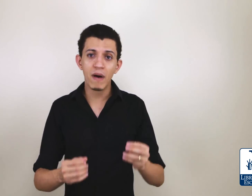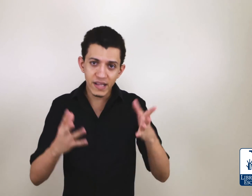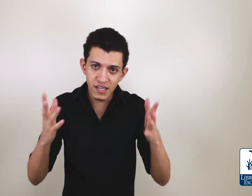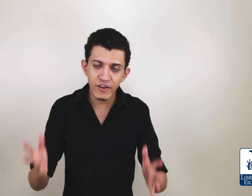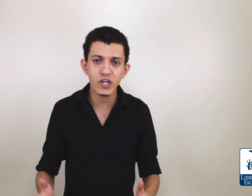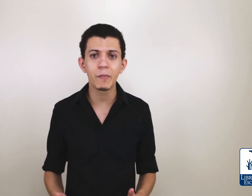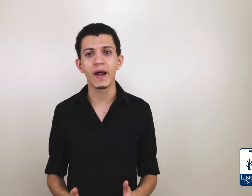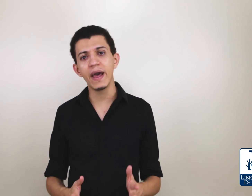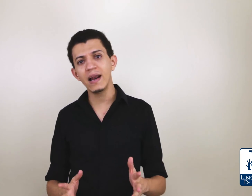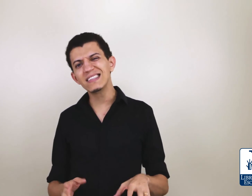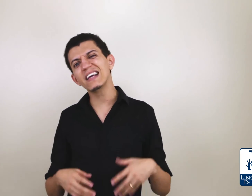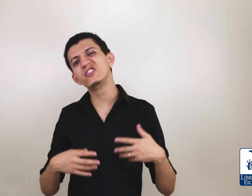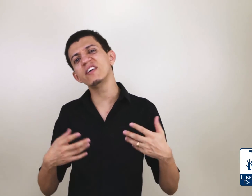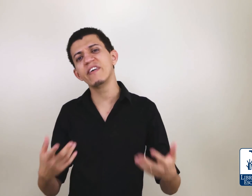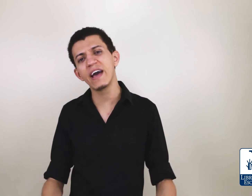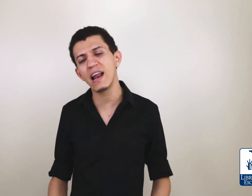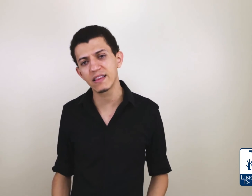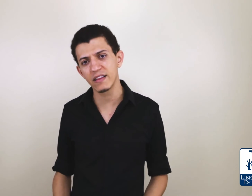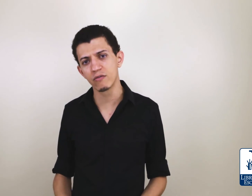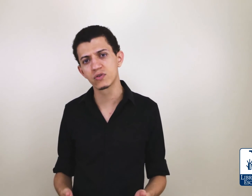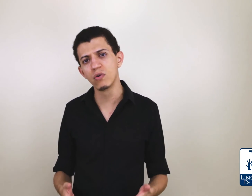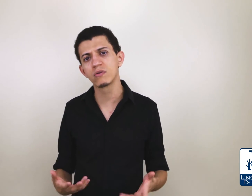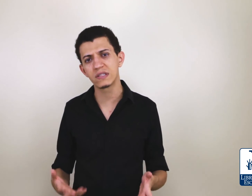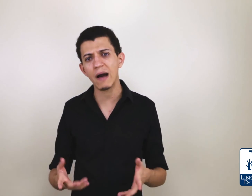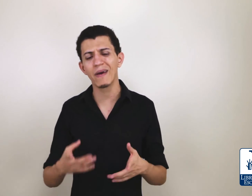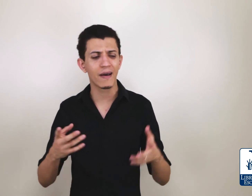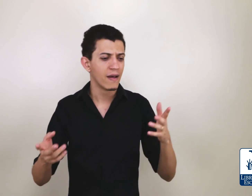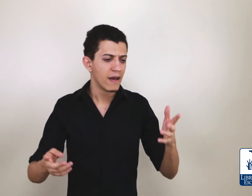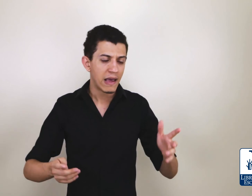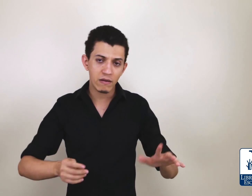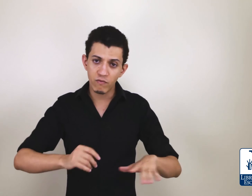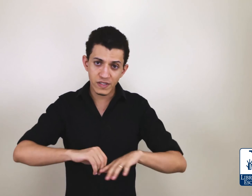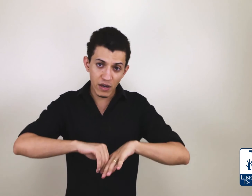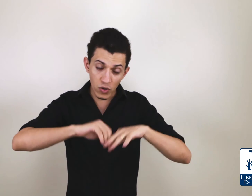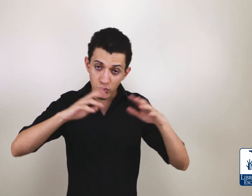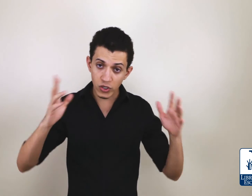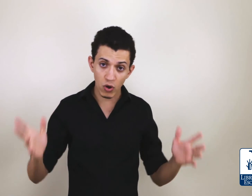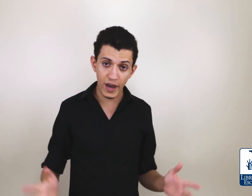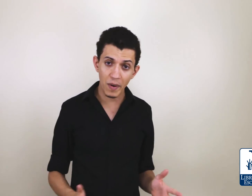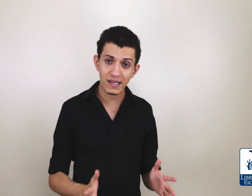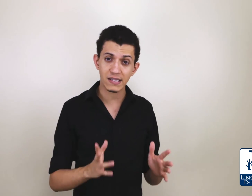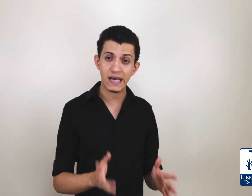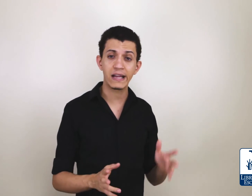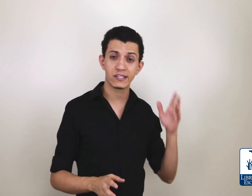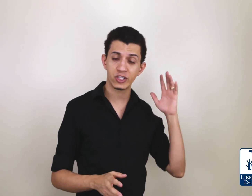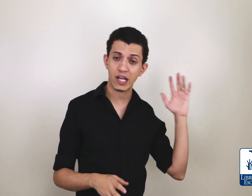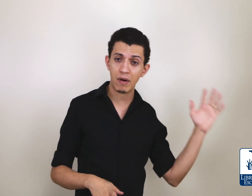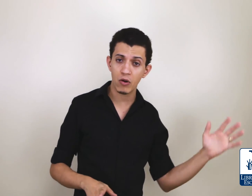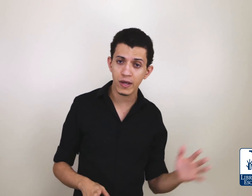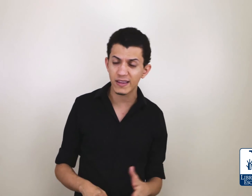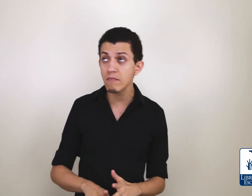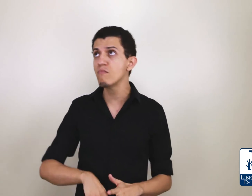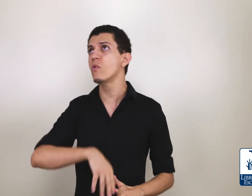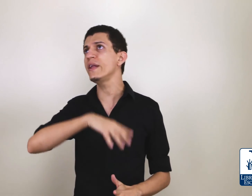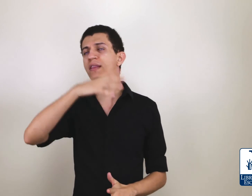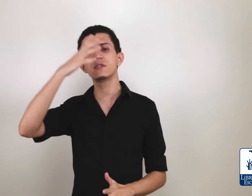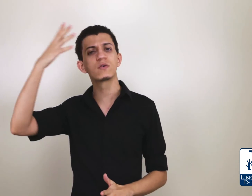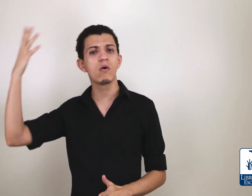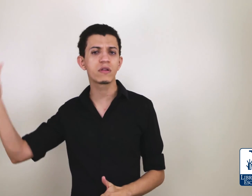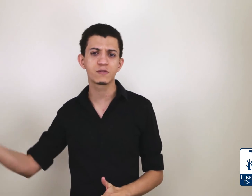manda esse vídeo aqui para ele, incentiva ele a atender o surdo, sabe? Você gostou de qualquer uma dessas áreas que a gente trabalhou aqui, tem muitas outras